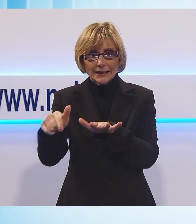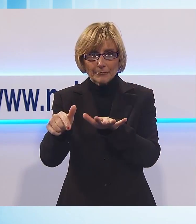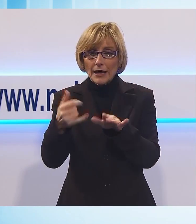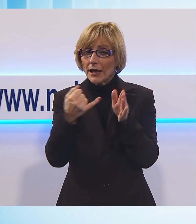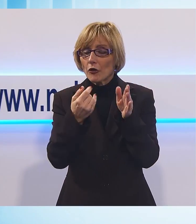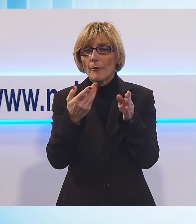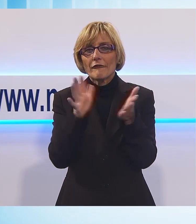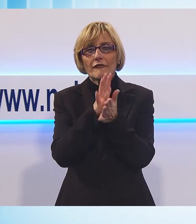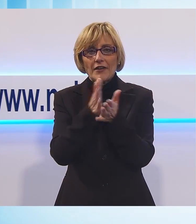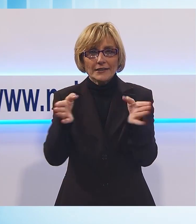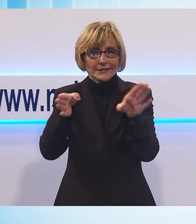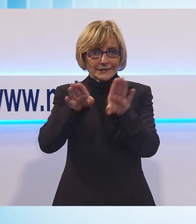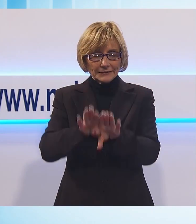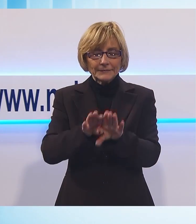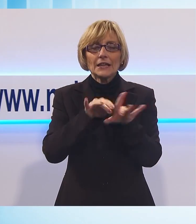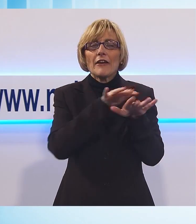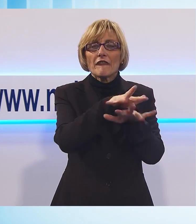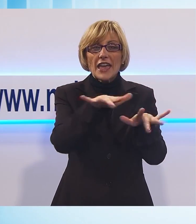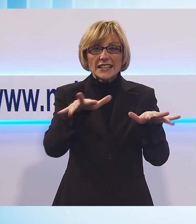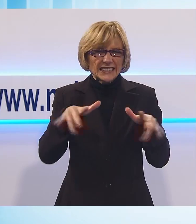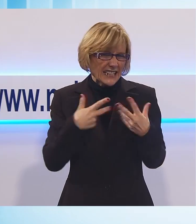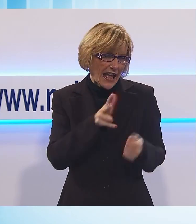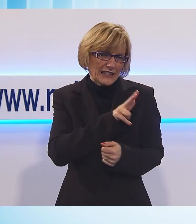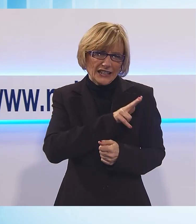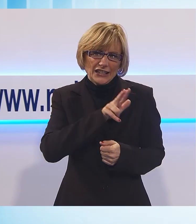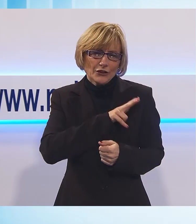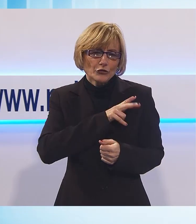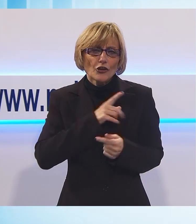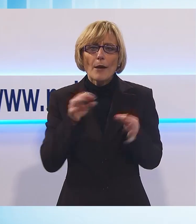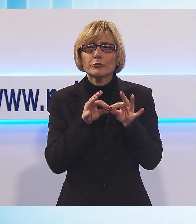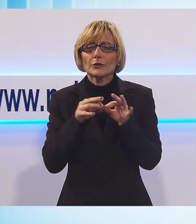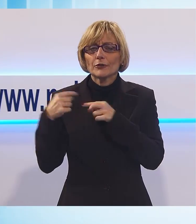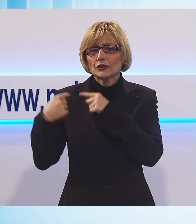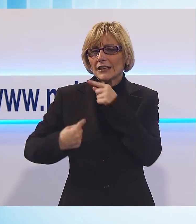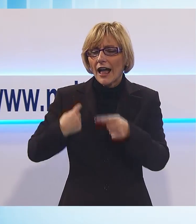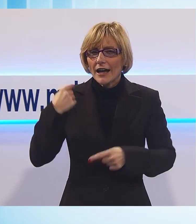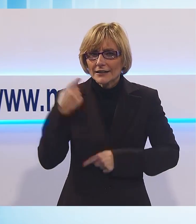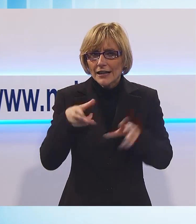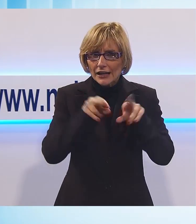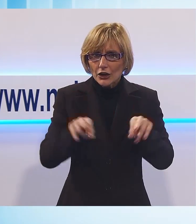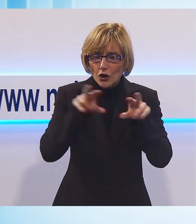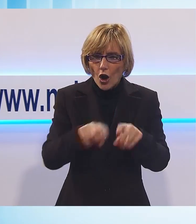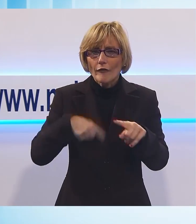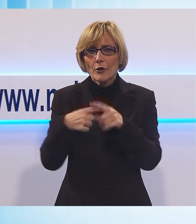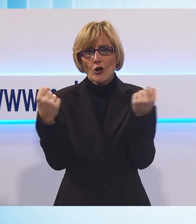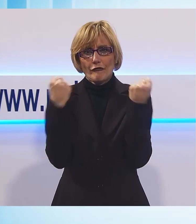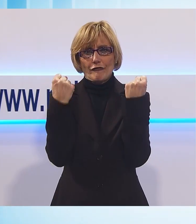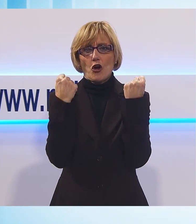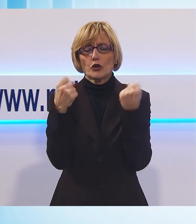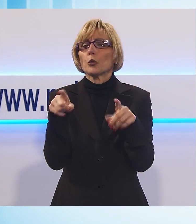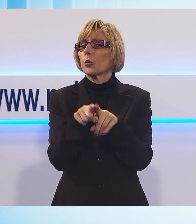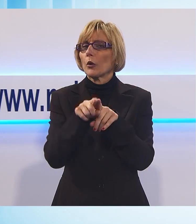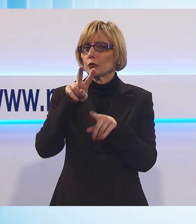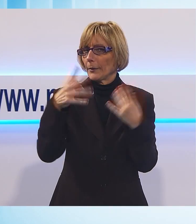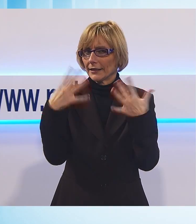feste. In Versilia ce ne sono tantissimi, un appuntamento con la tradizione che si rinnova e si rafforza anche quest'anno. A